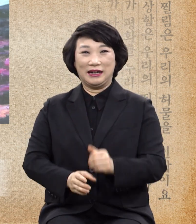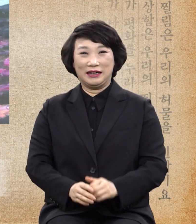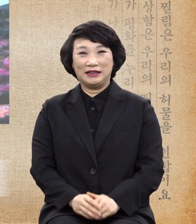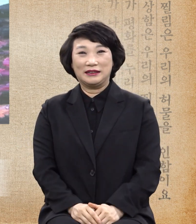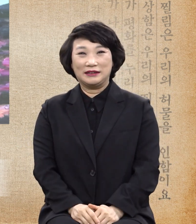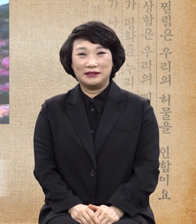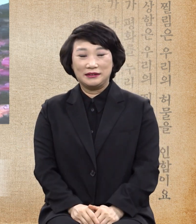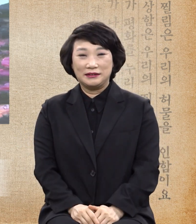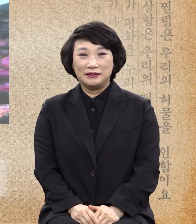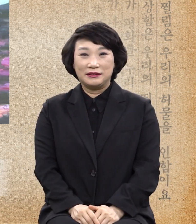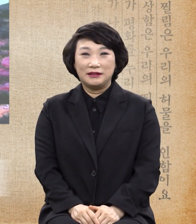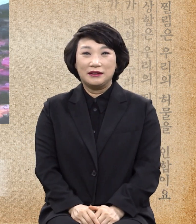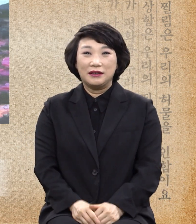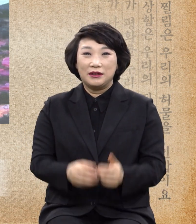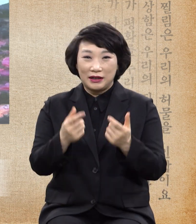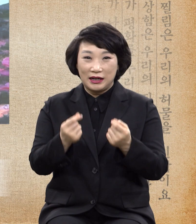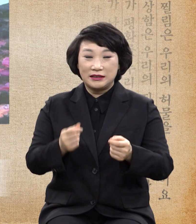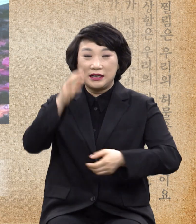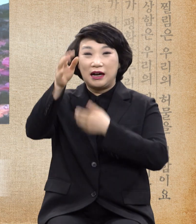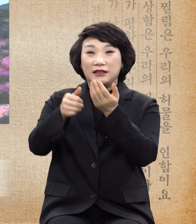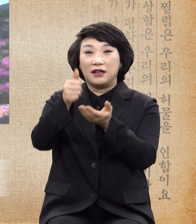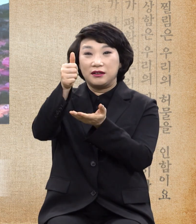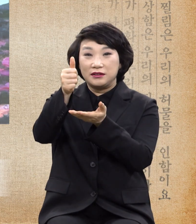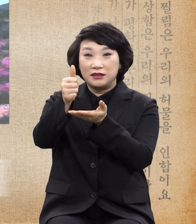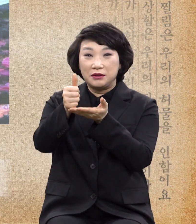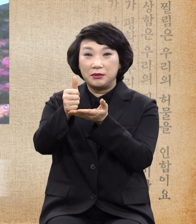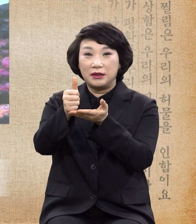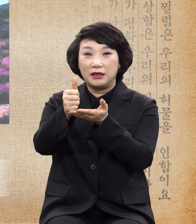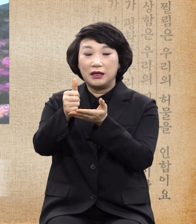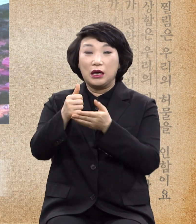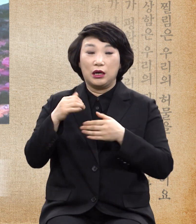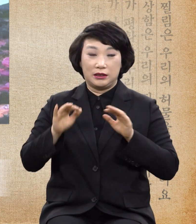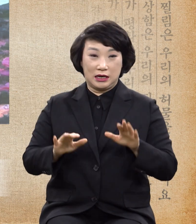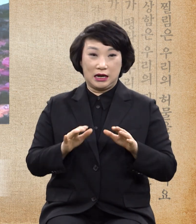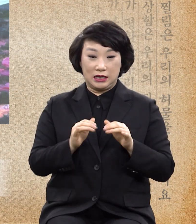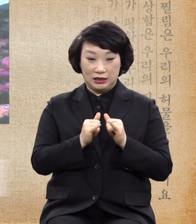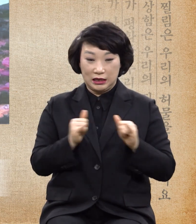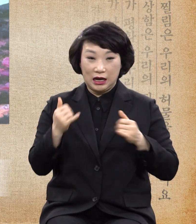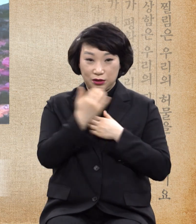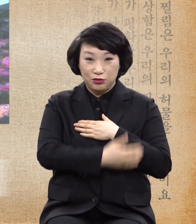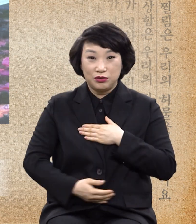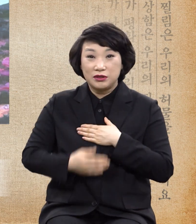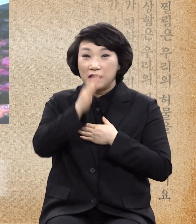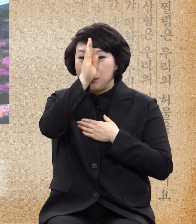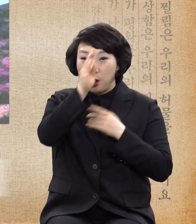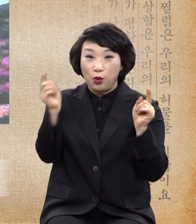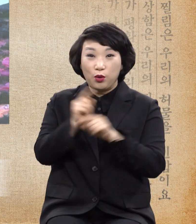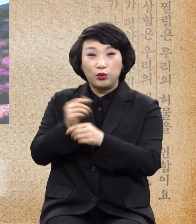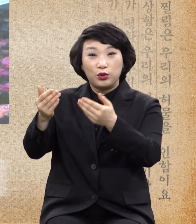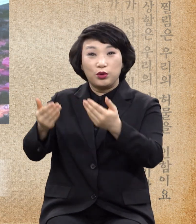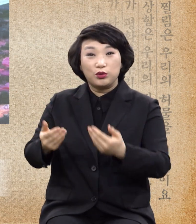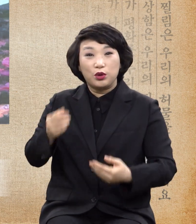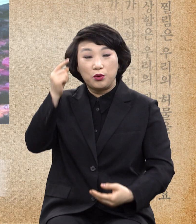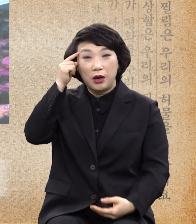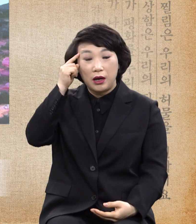이렇게 하나님께서 육체의 병을 고치는 것은 병들어